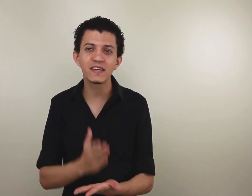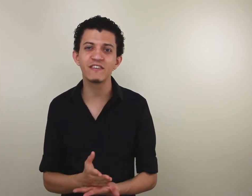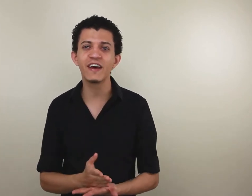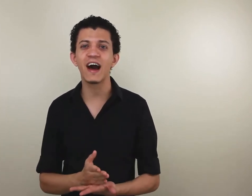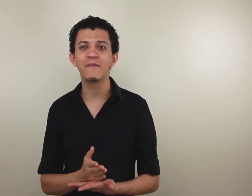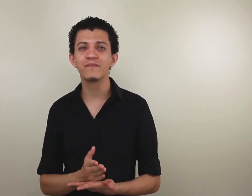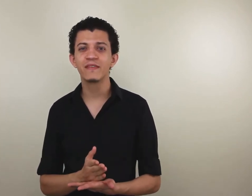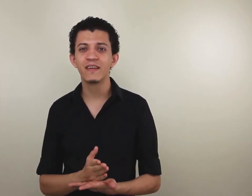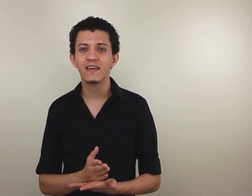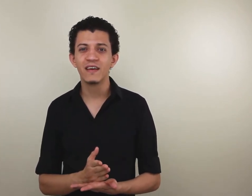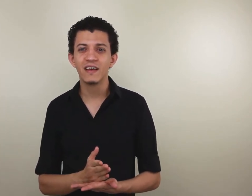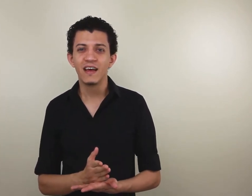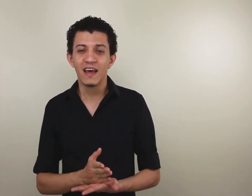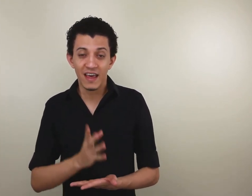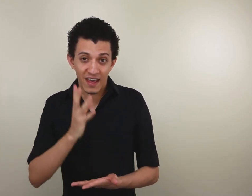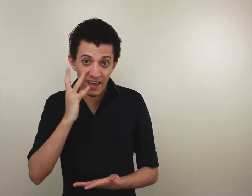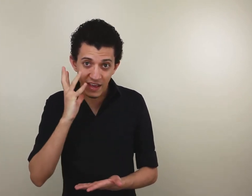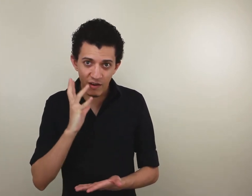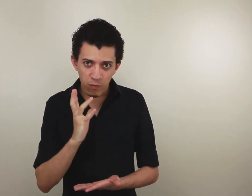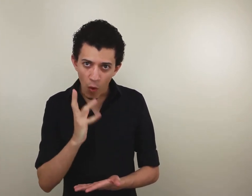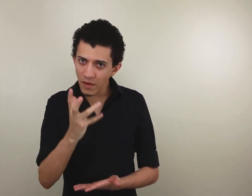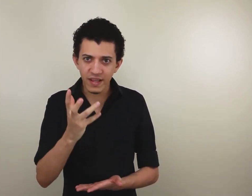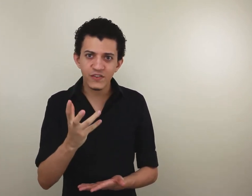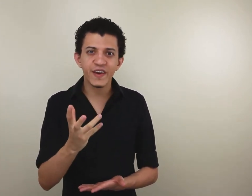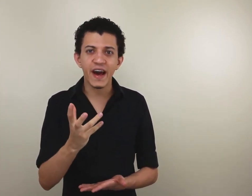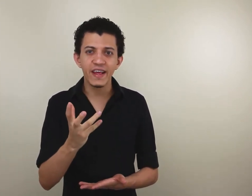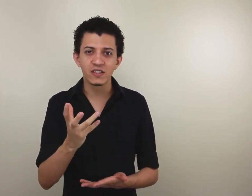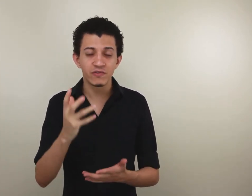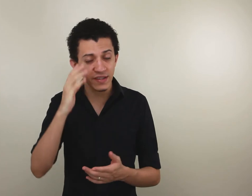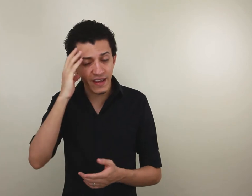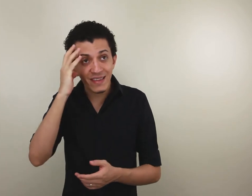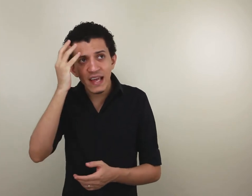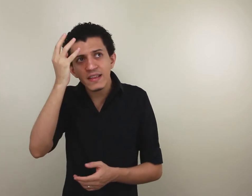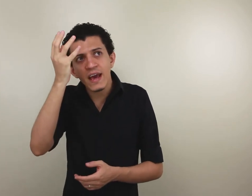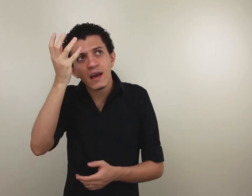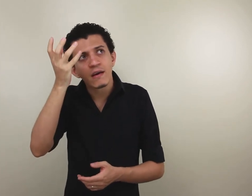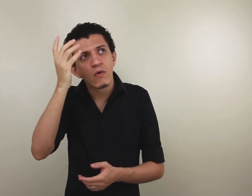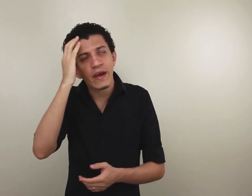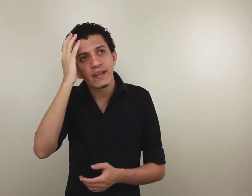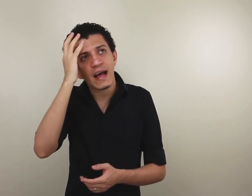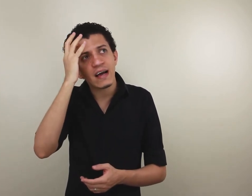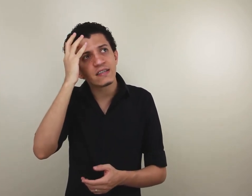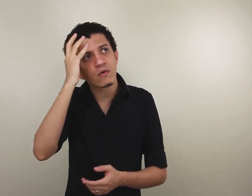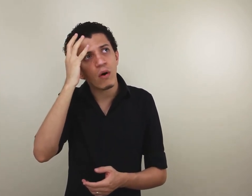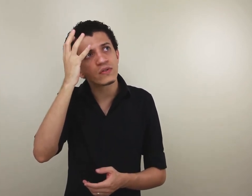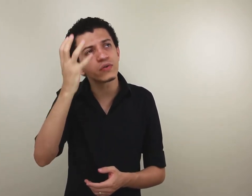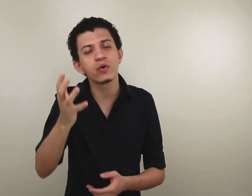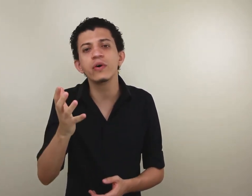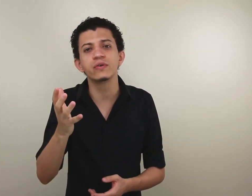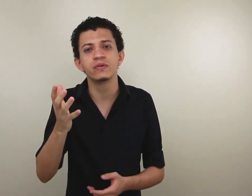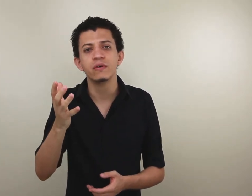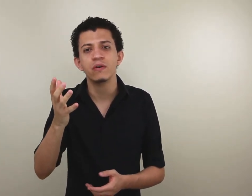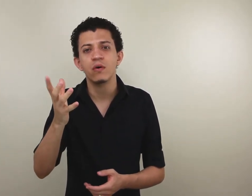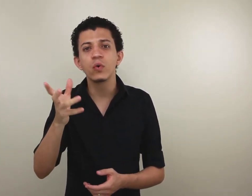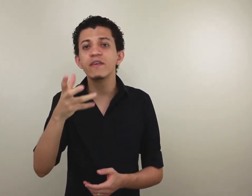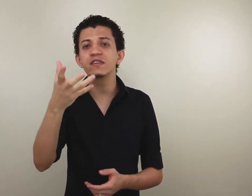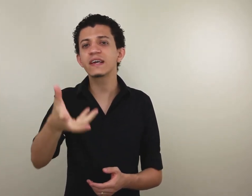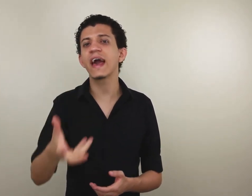perseverar. E como identificar isso? Você tem que entender, conectar-se com os seus sonhos. O que você quer